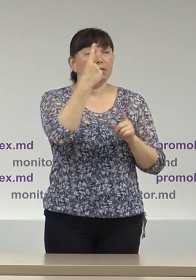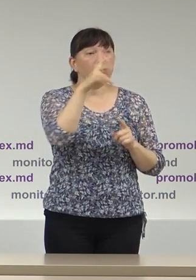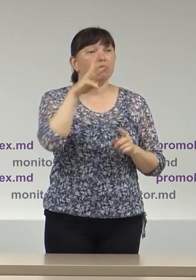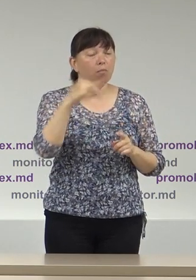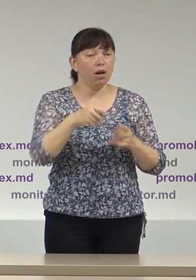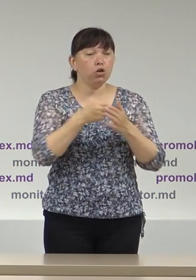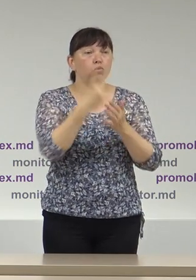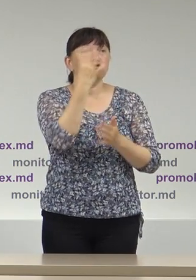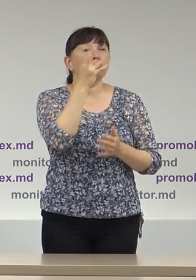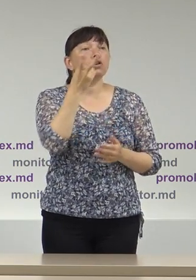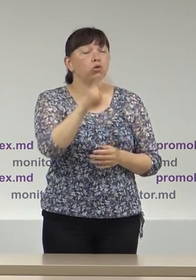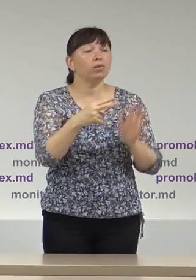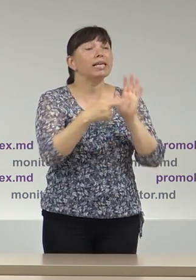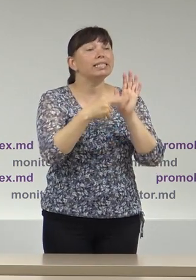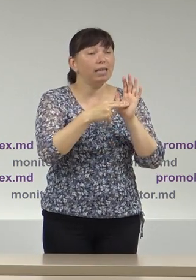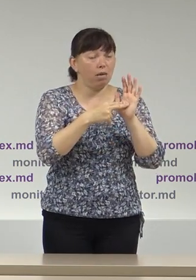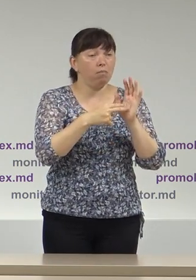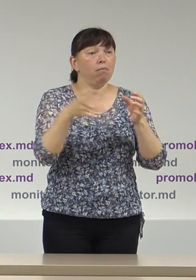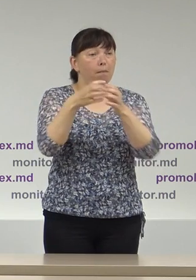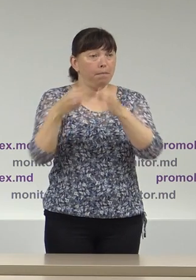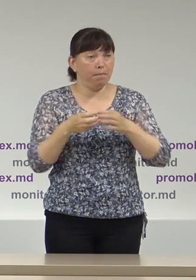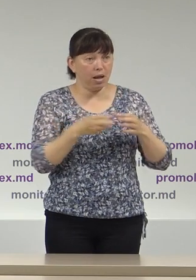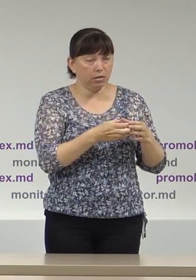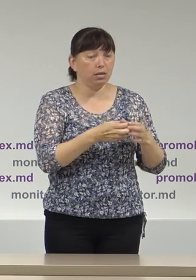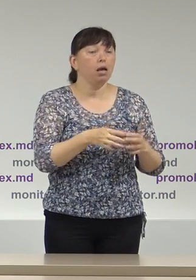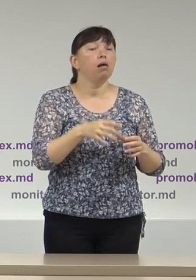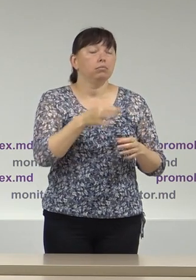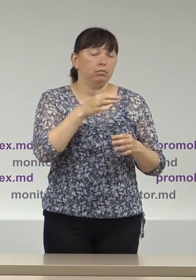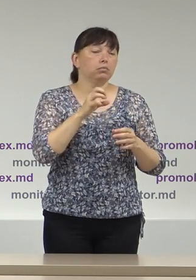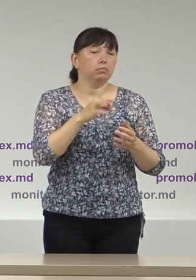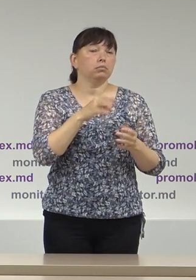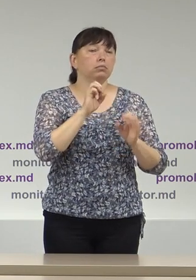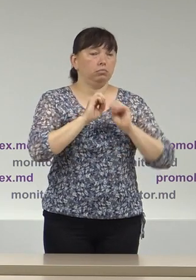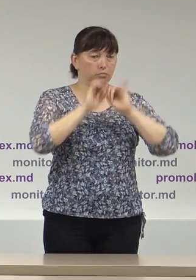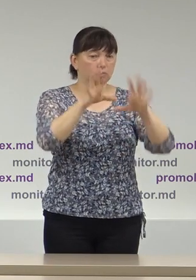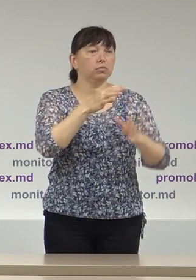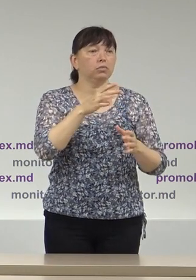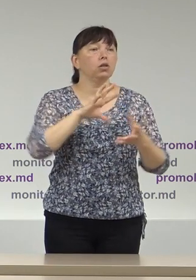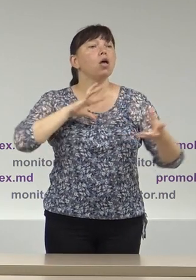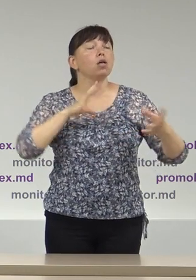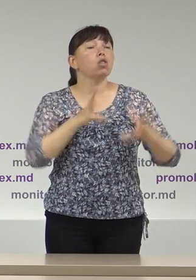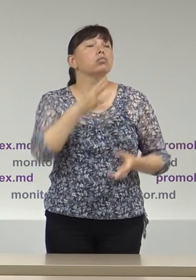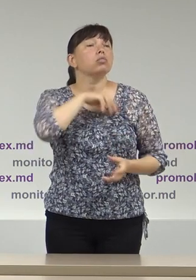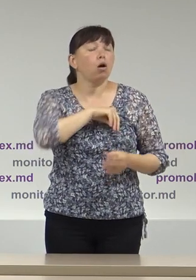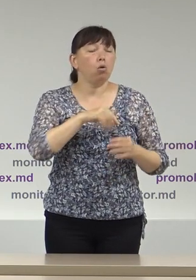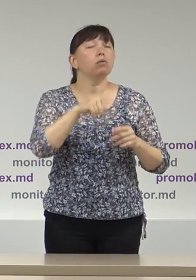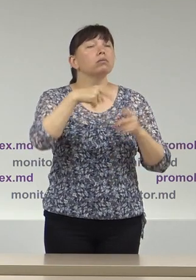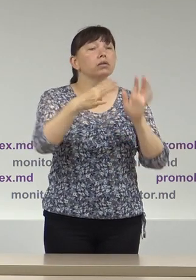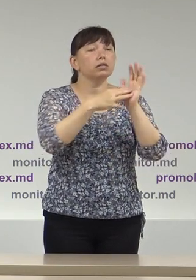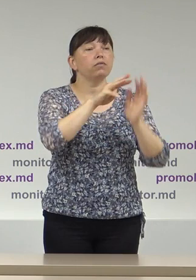4 iunie șapte concurenți electorali au declarat venituri totale în sumă de 9